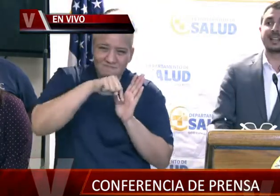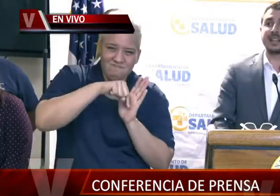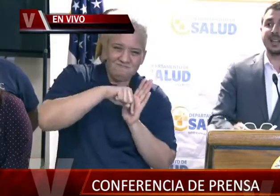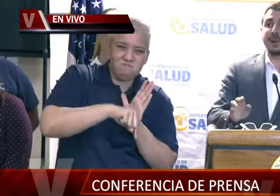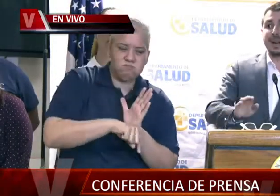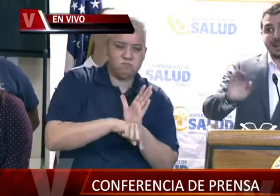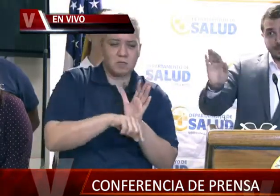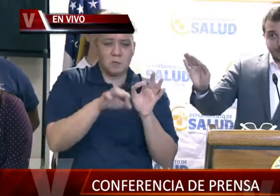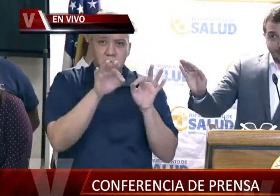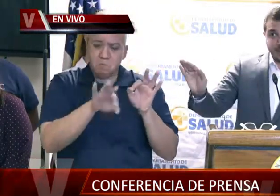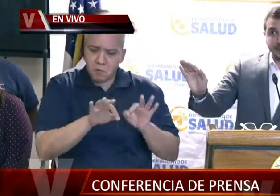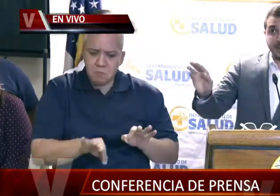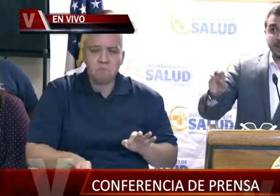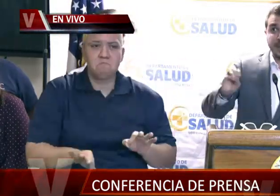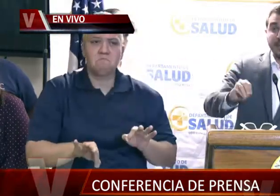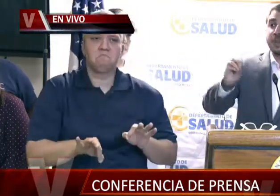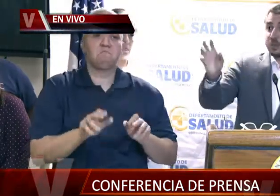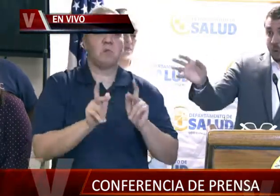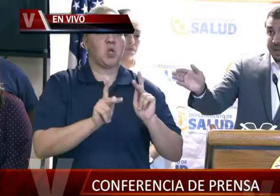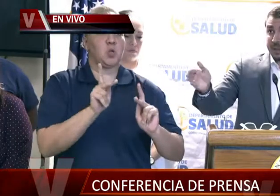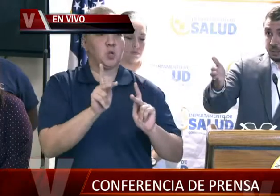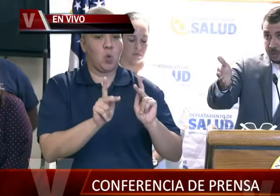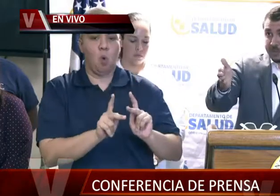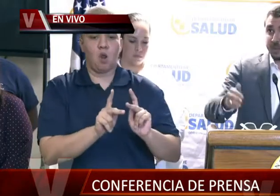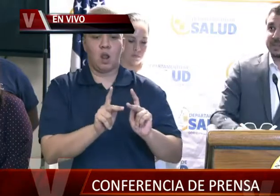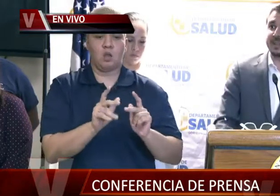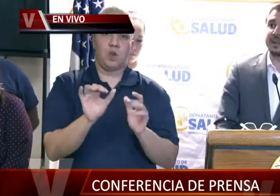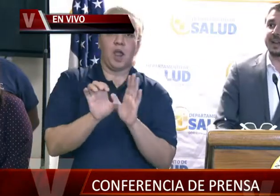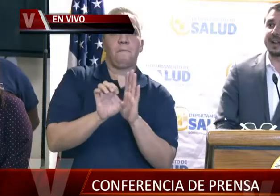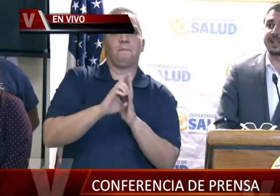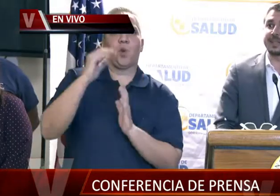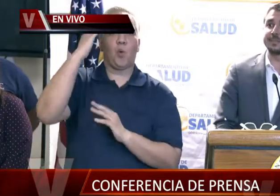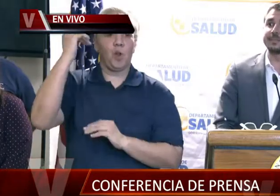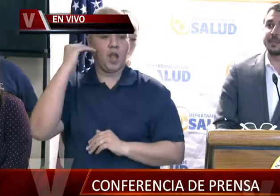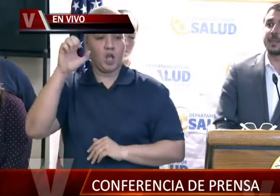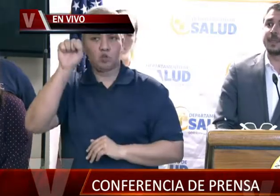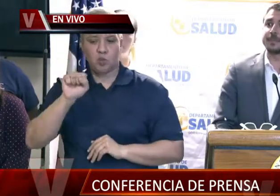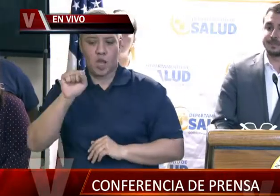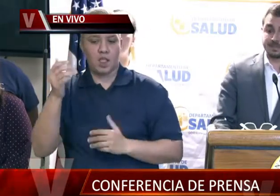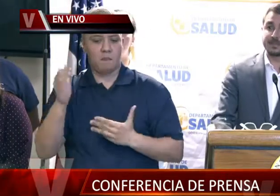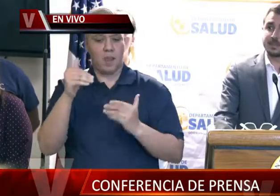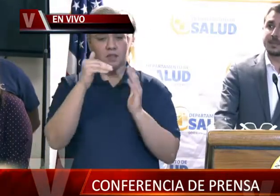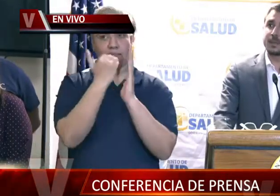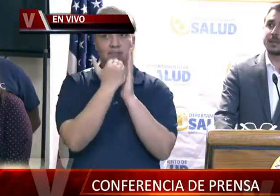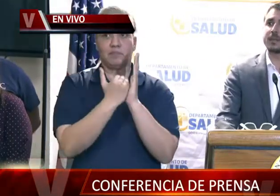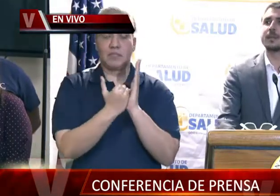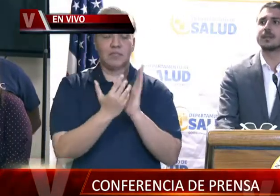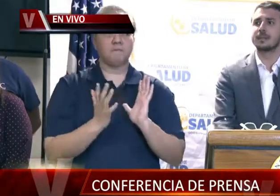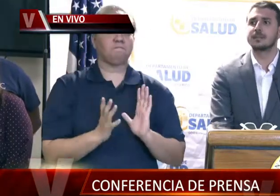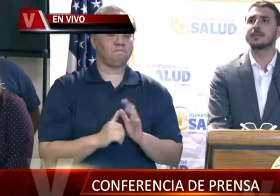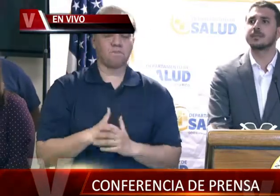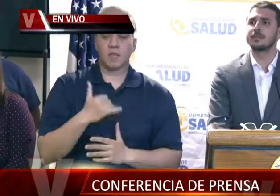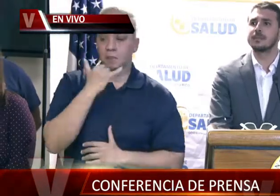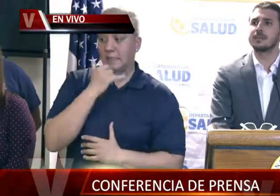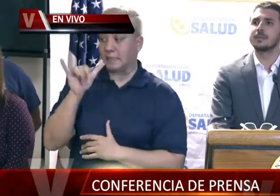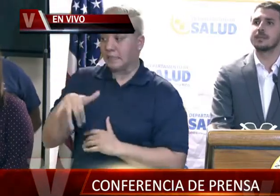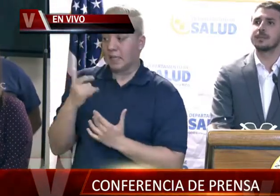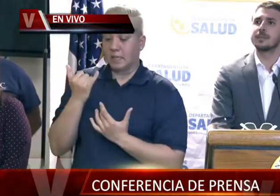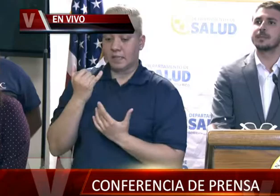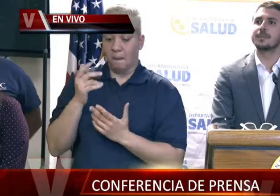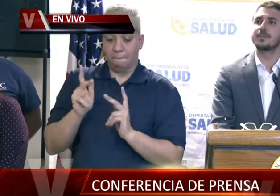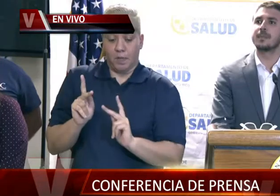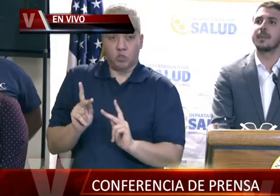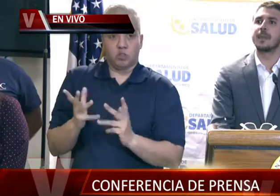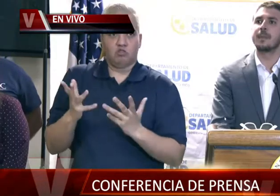detallada para las personas que vienen de ahí o de Corea del Sur, por ejemplo, que está también en la lista. Sí, pero entonces ¿qué pasa? Si esa persona tiene un